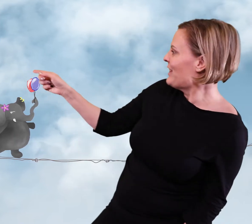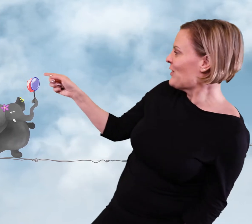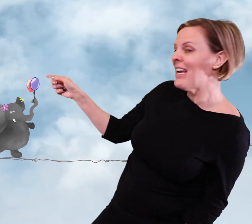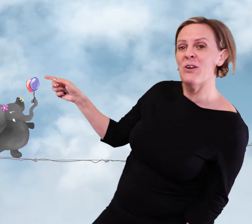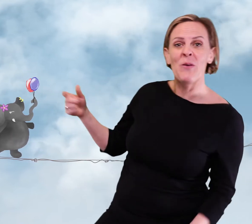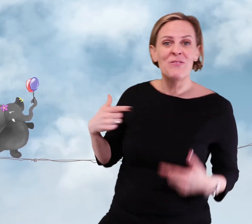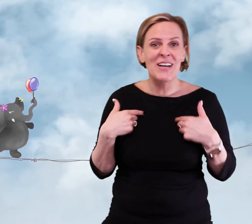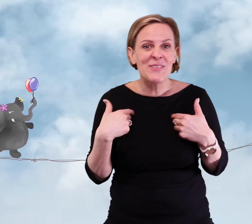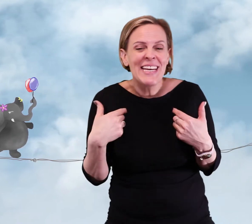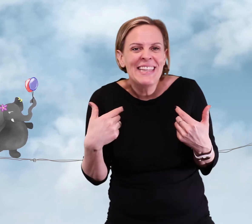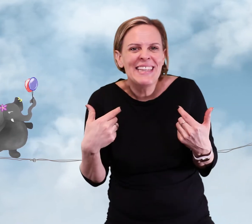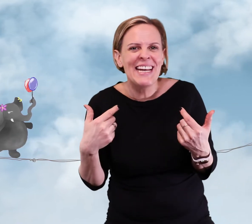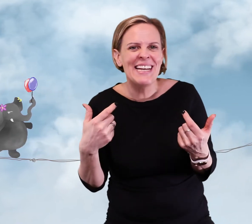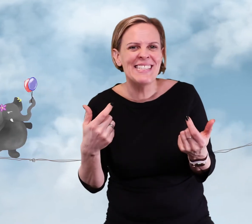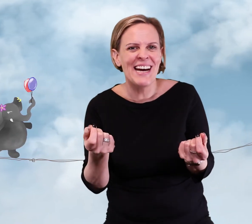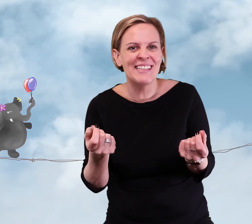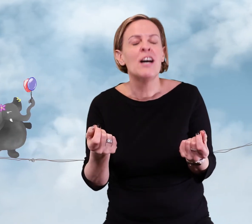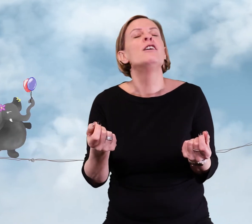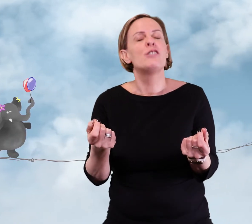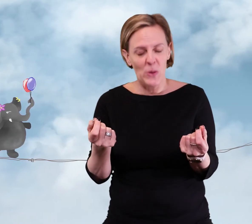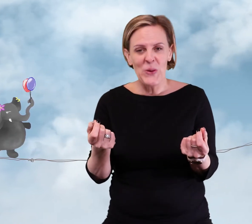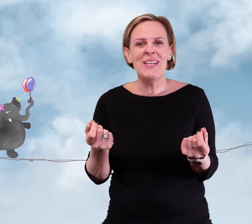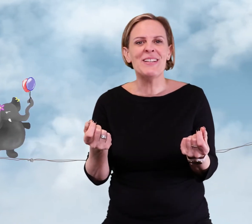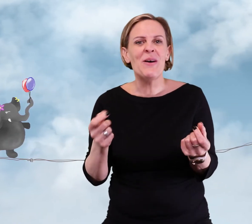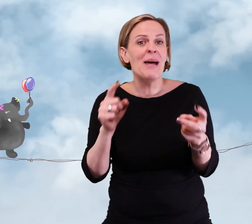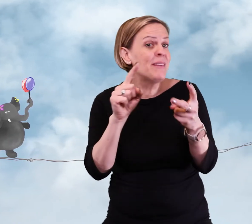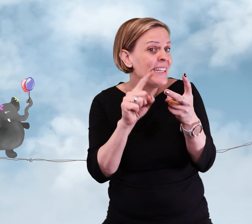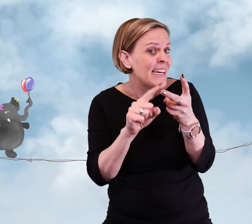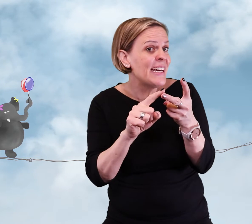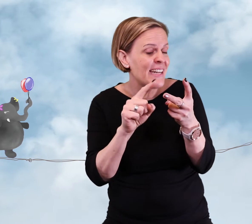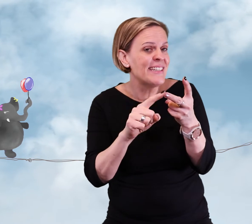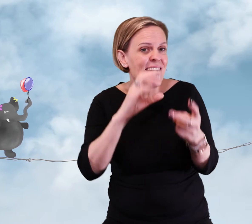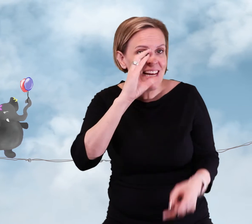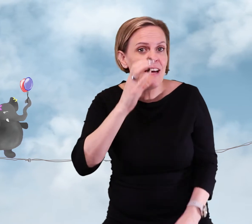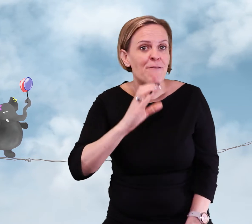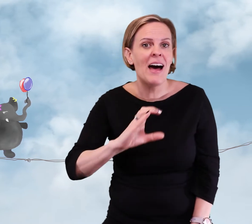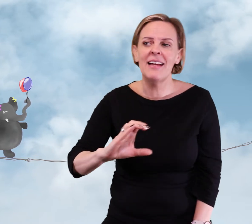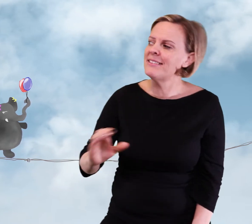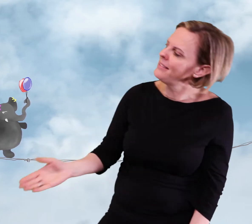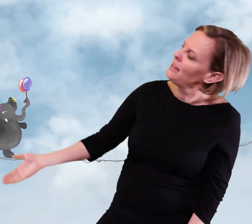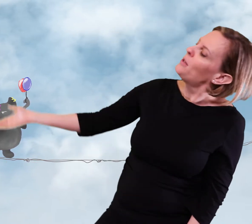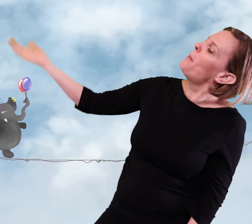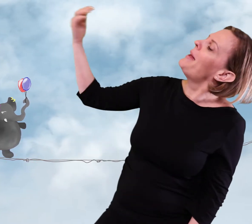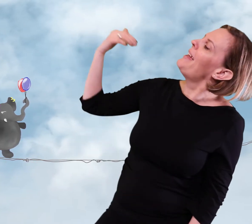tyckte de var så intressant Så de gick och hämtade en annan elefant Kom med!